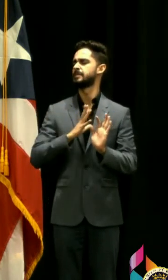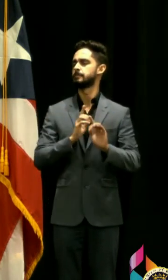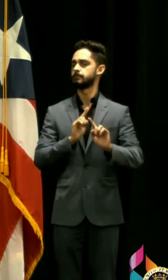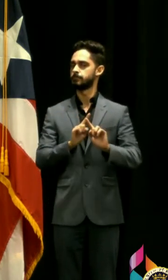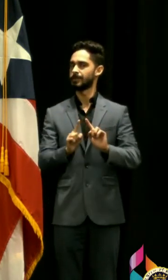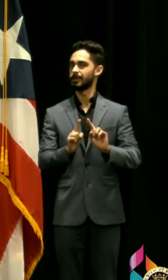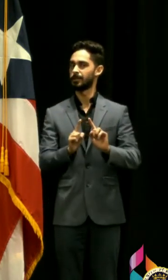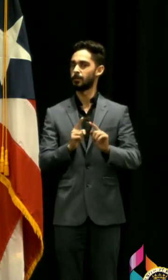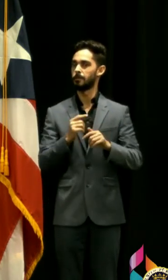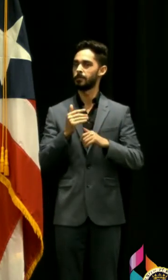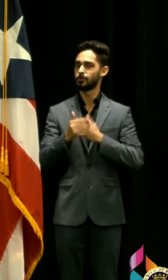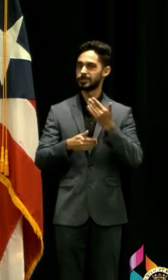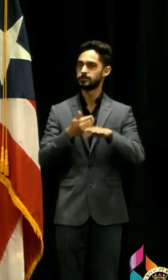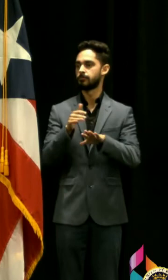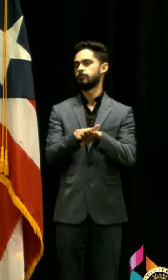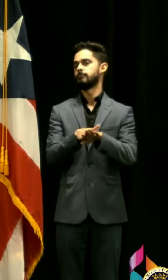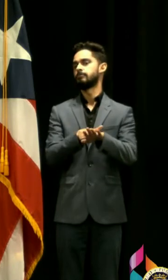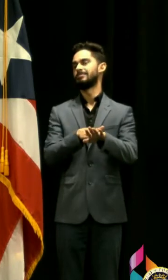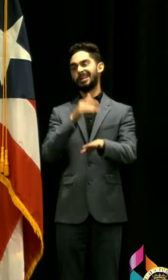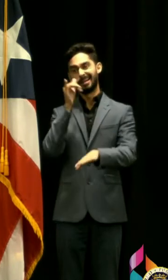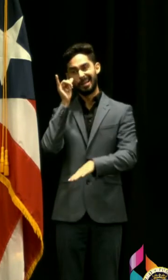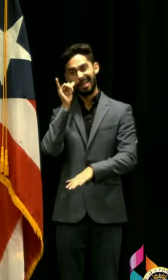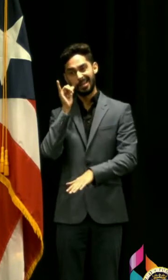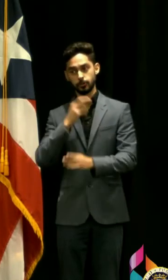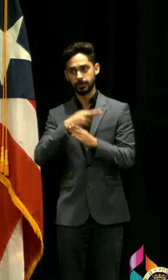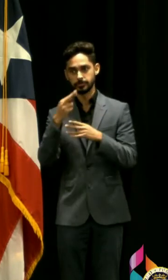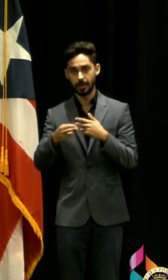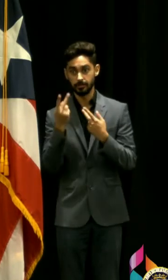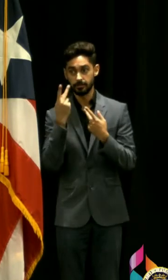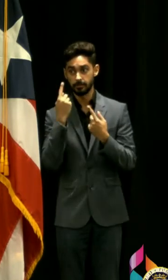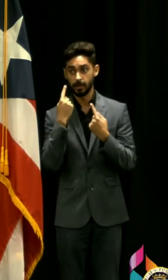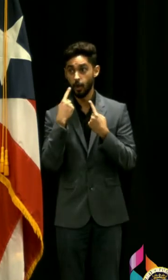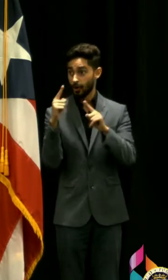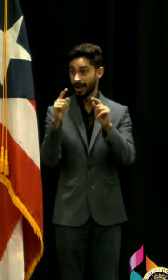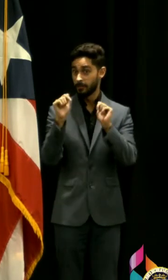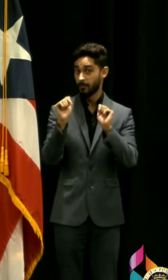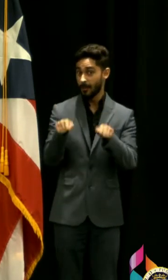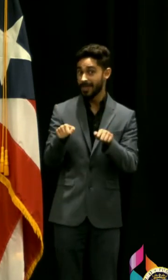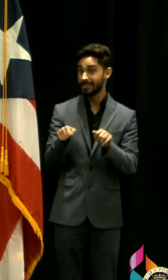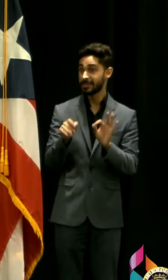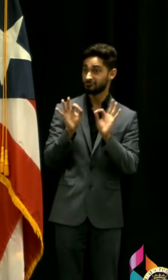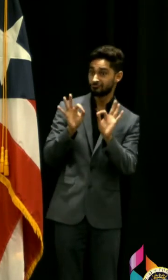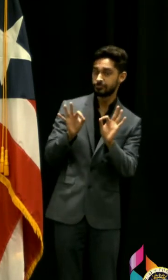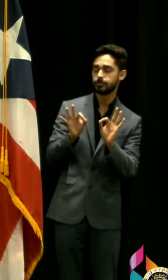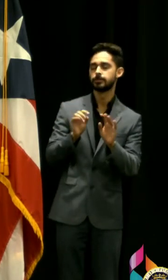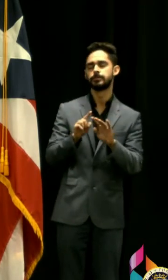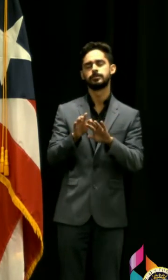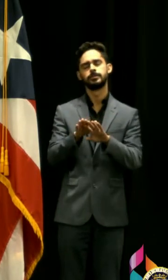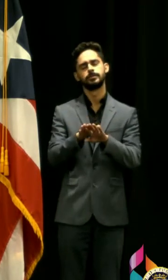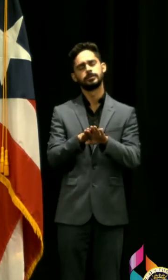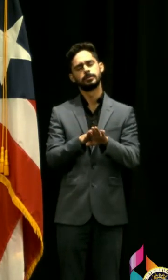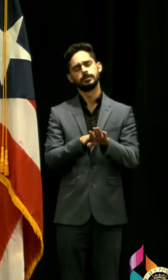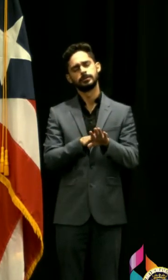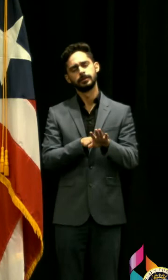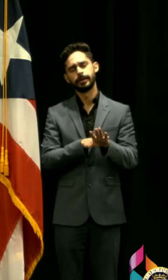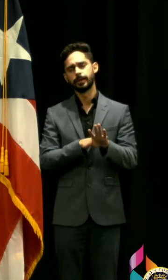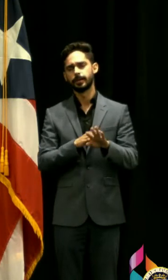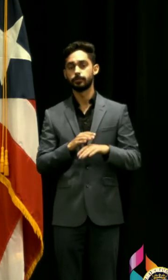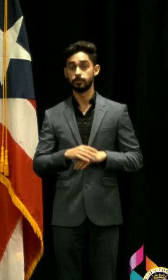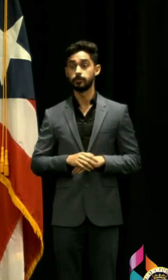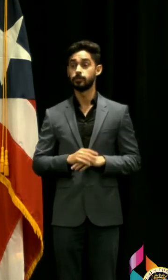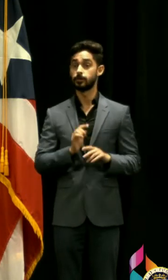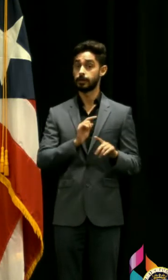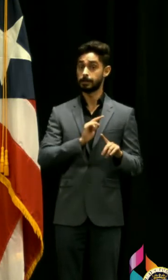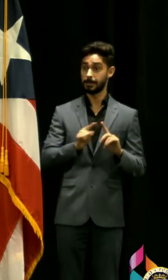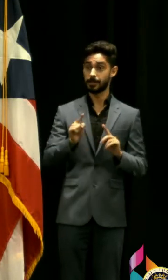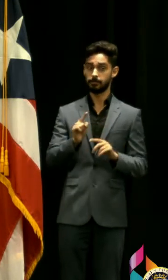efectos y ver si están funcionando esas restricciones y señaló que con el ritmo que van el aumento en